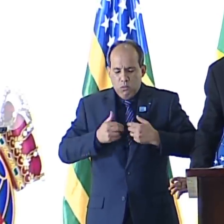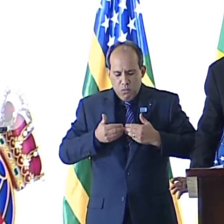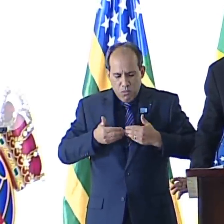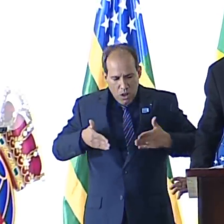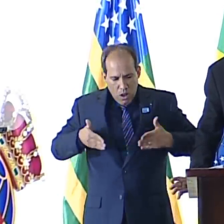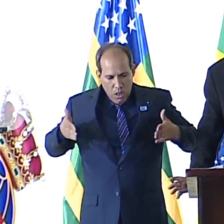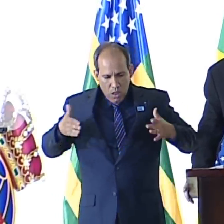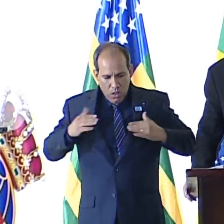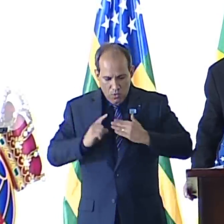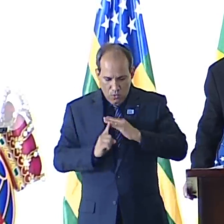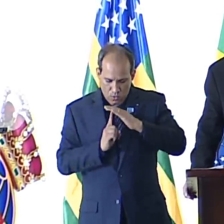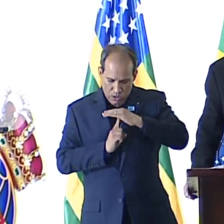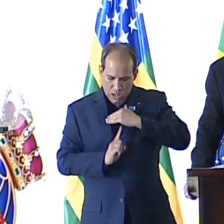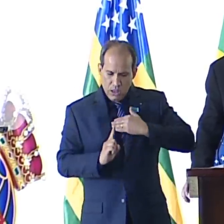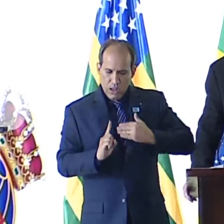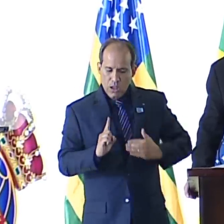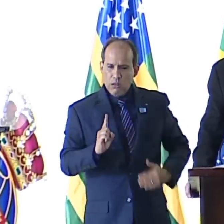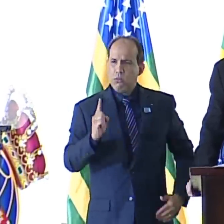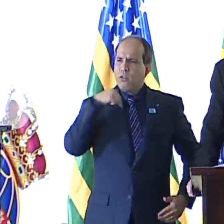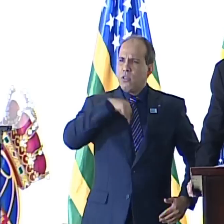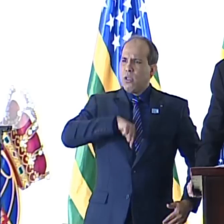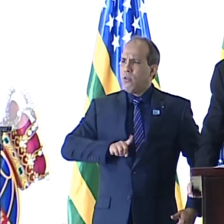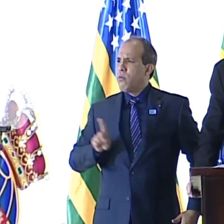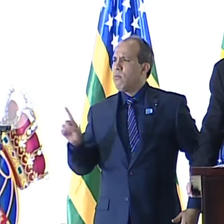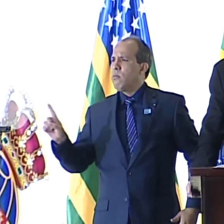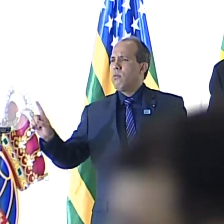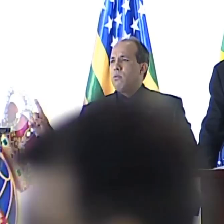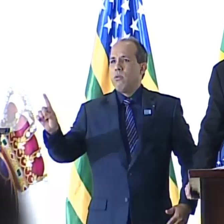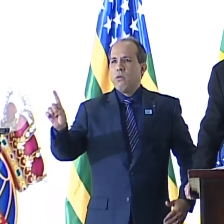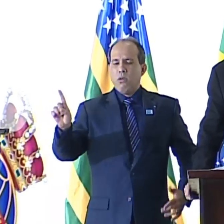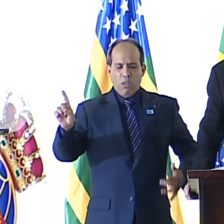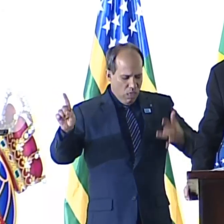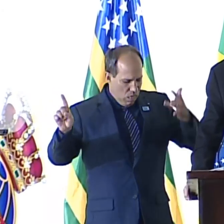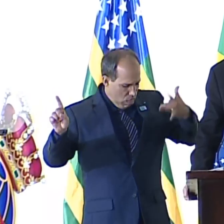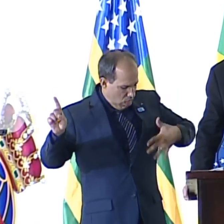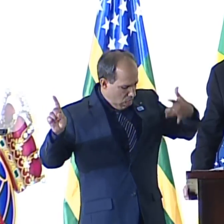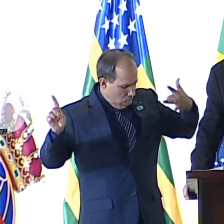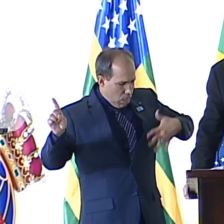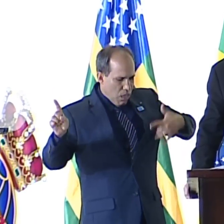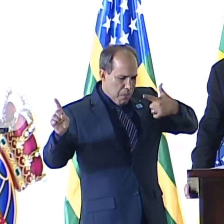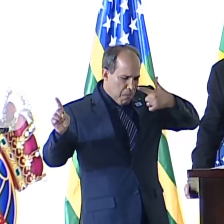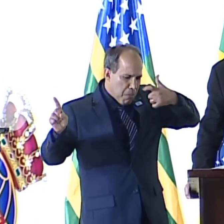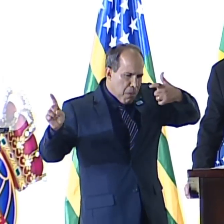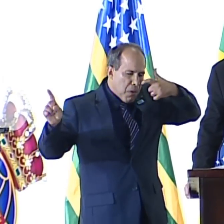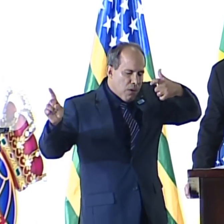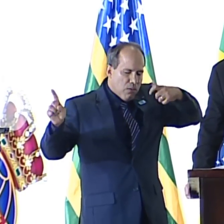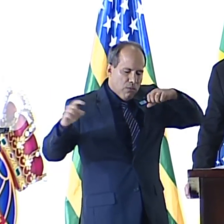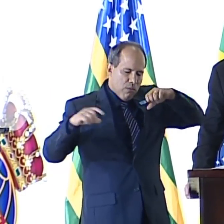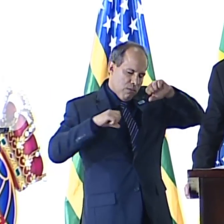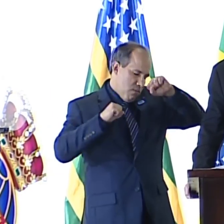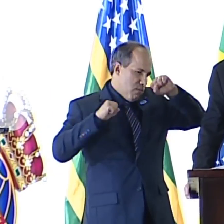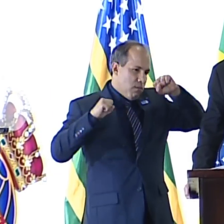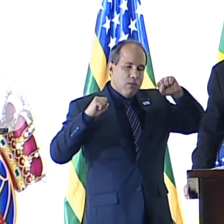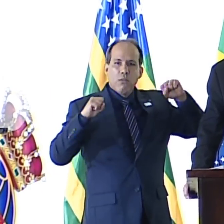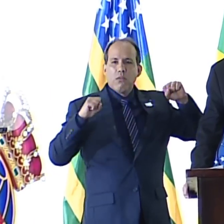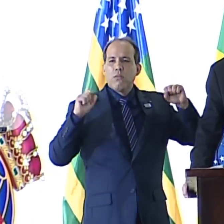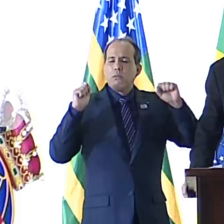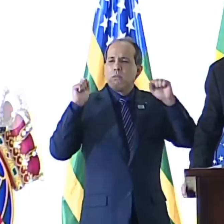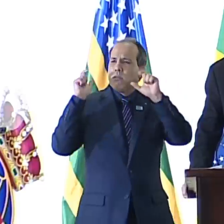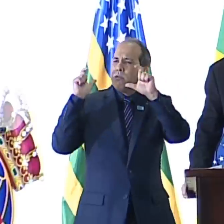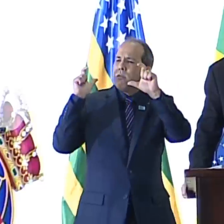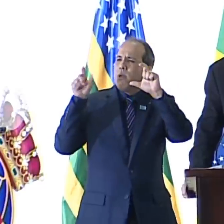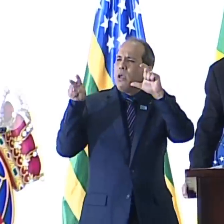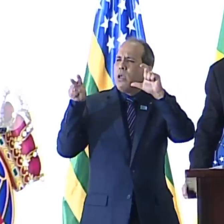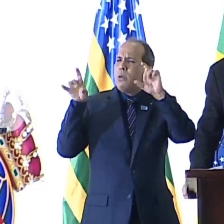Como fora nada eu via, ficava dentro de mim como vida apodrecida. Acordar é reacordar-se ao que em nosso